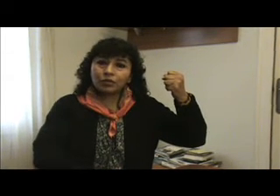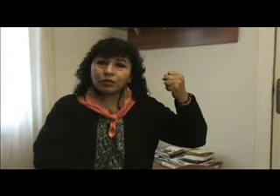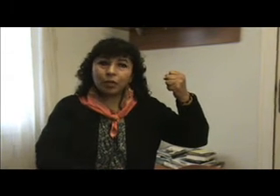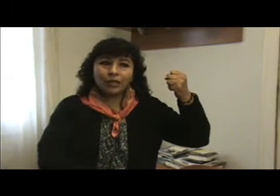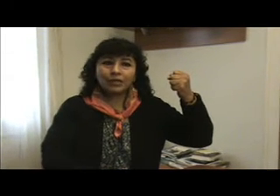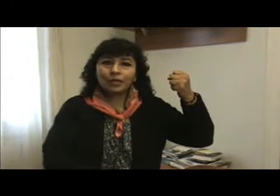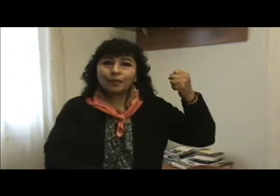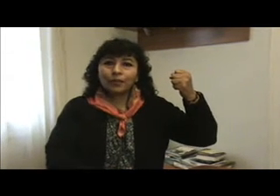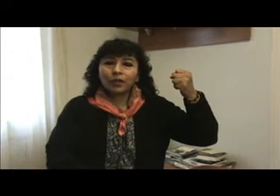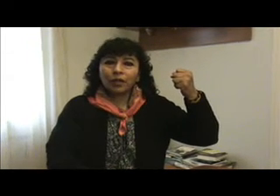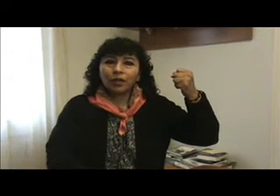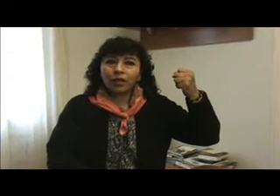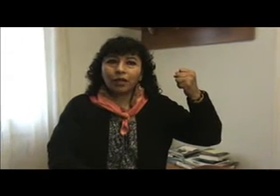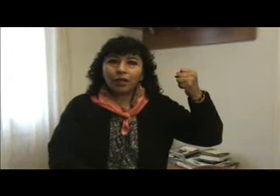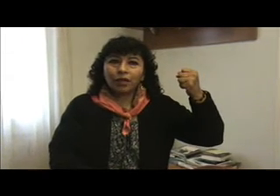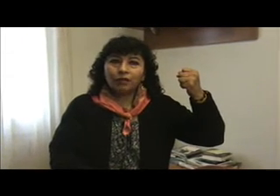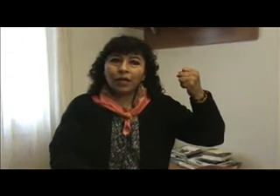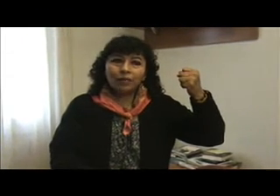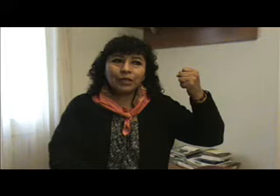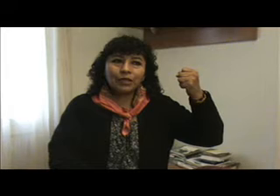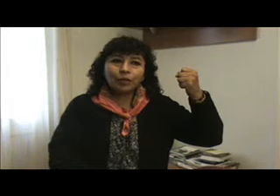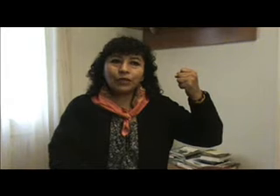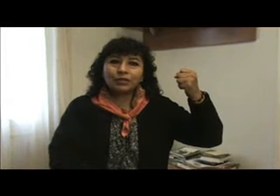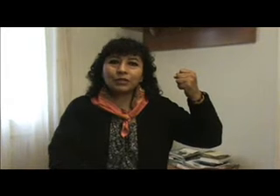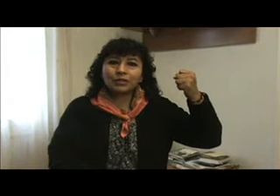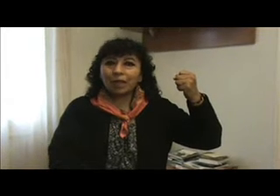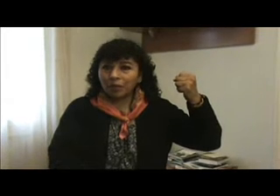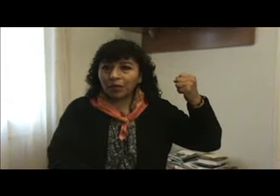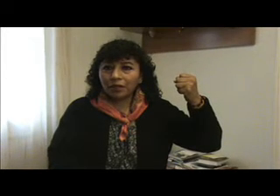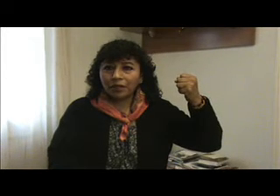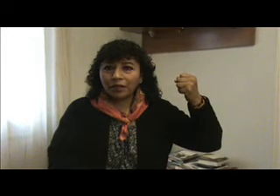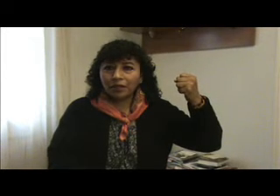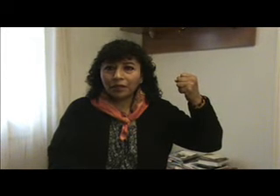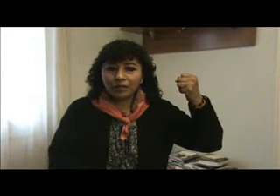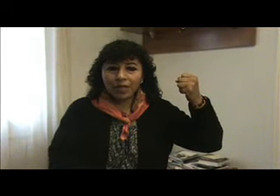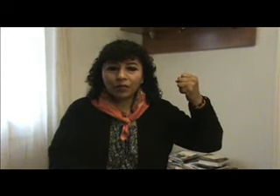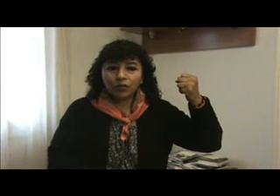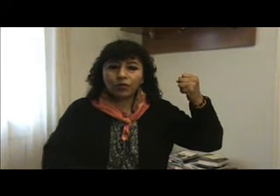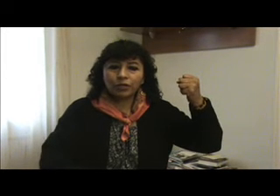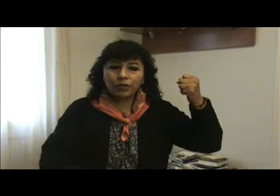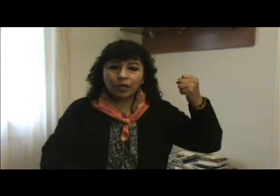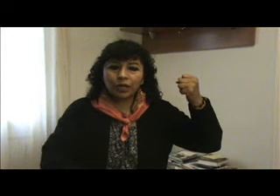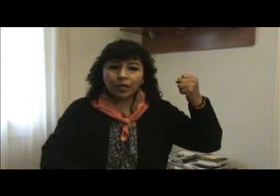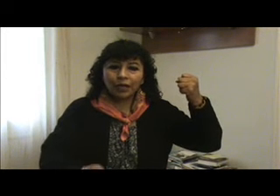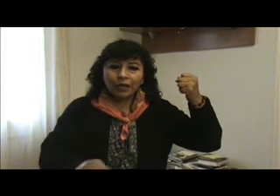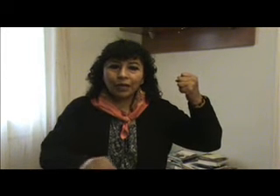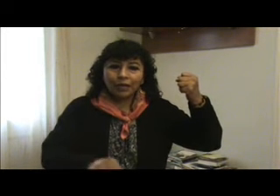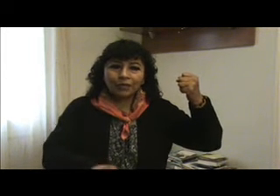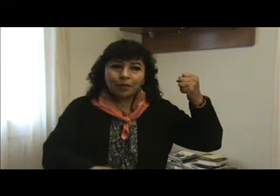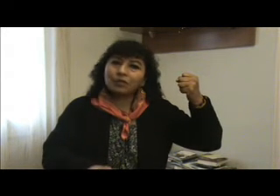de nuestro país. Y finalmente, pues, también se ha reconocido que esta